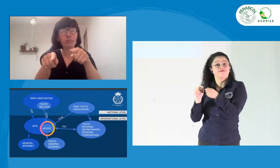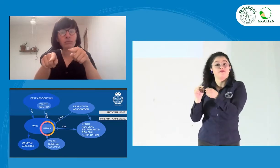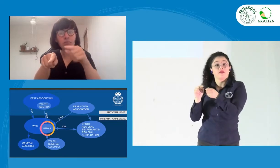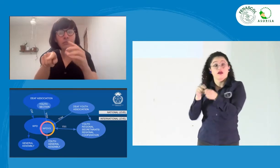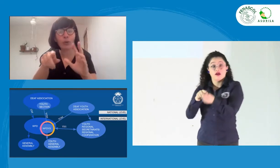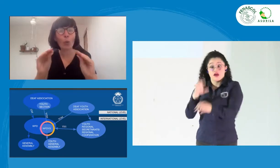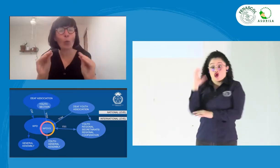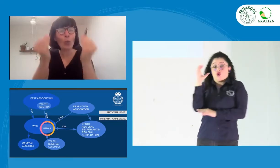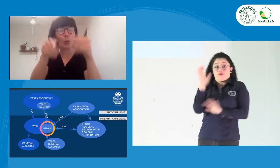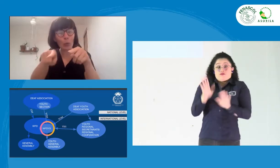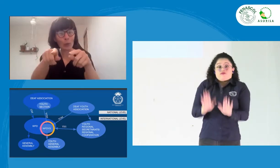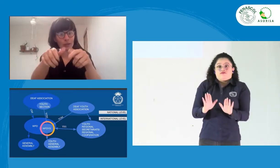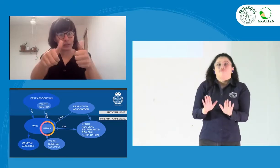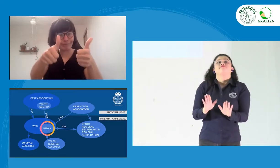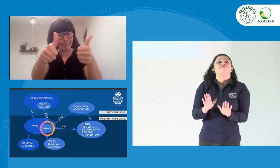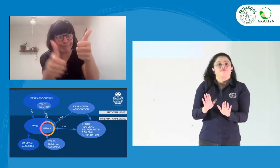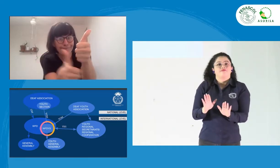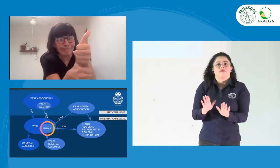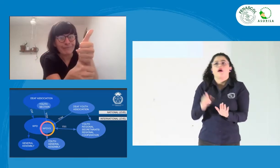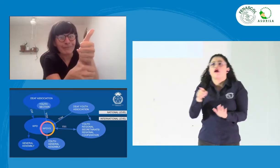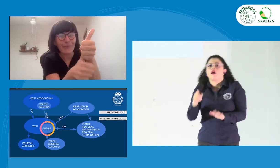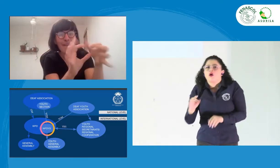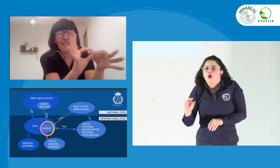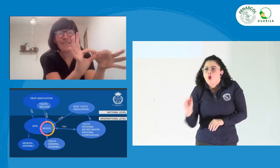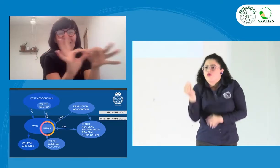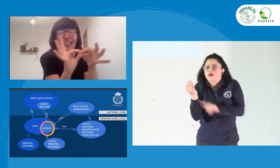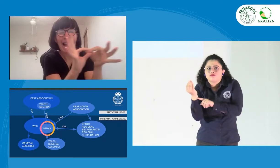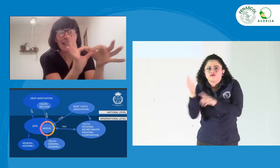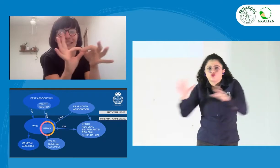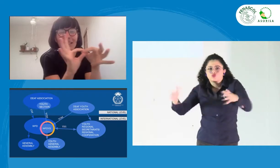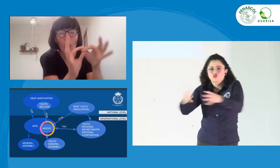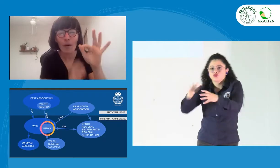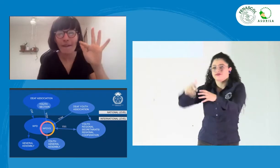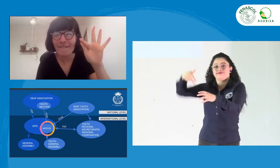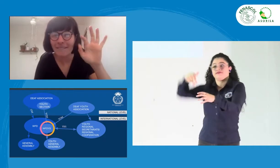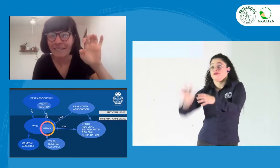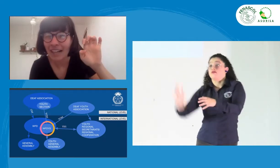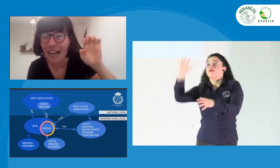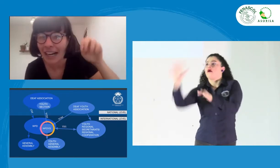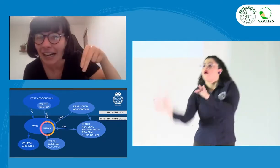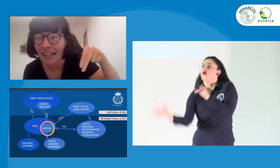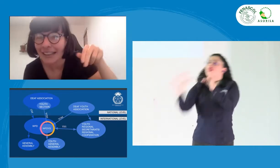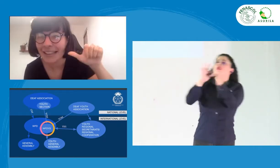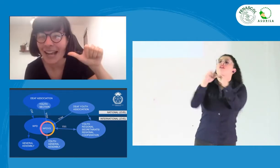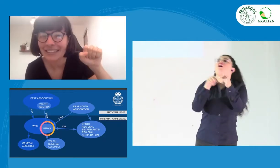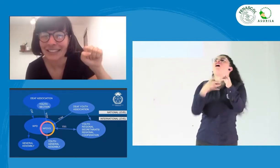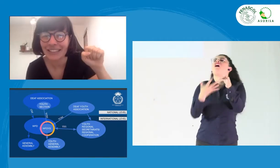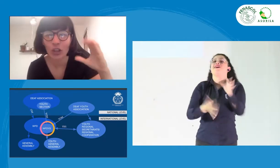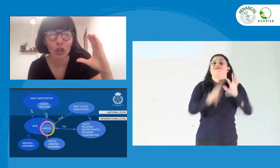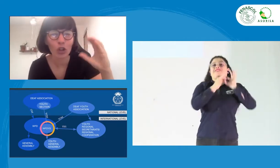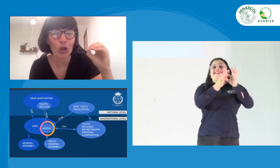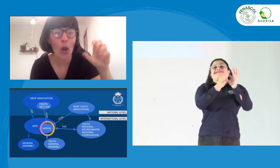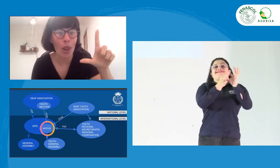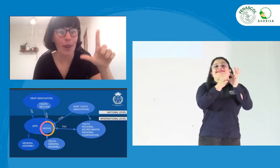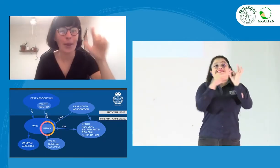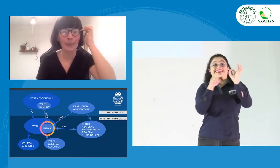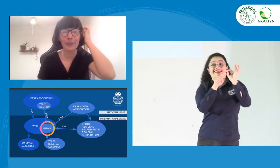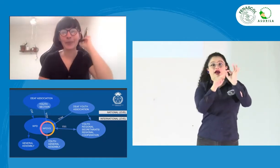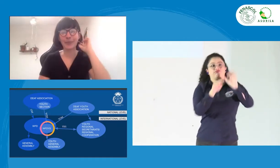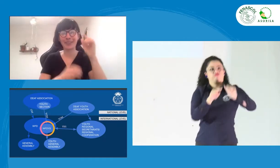Colombia, el CNJS. Así como existe esa sección, pues, también, entonces, existe